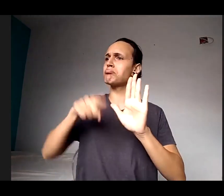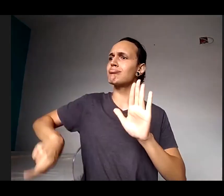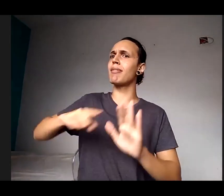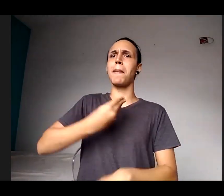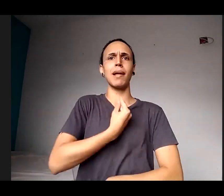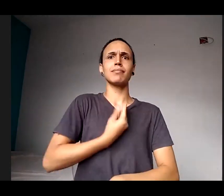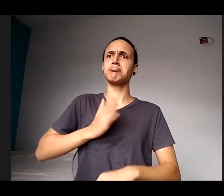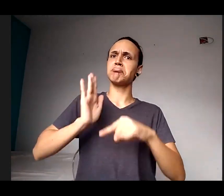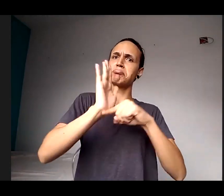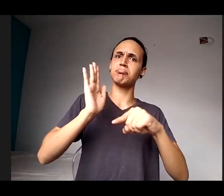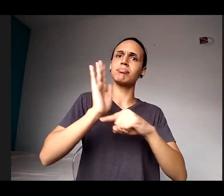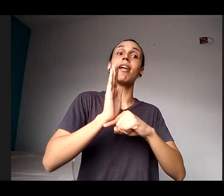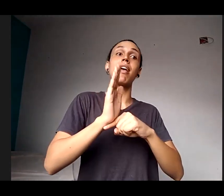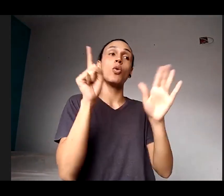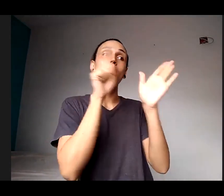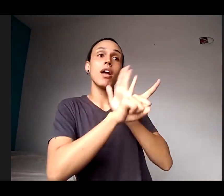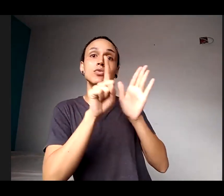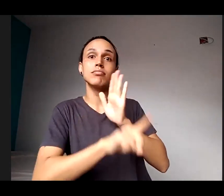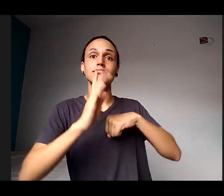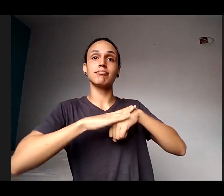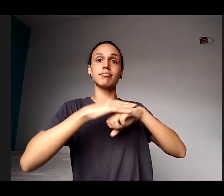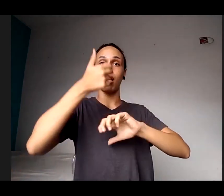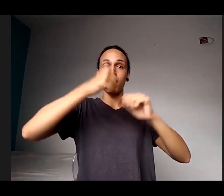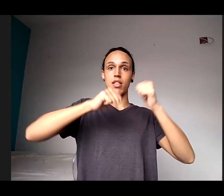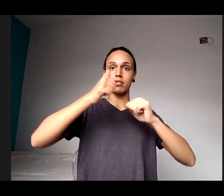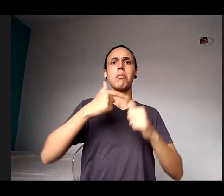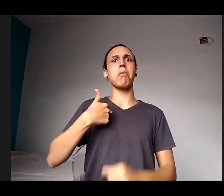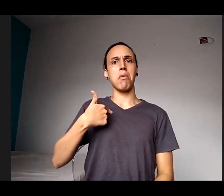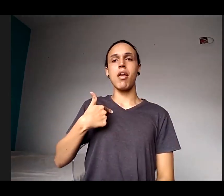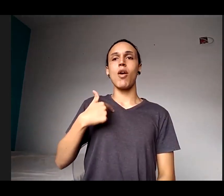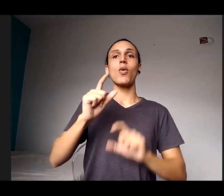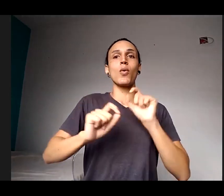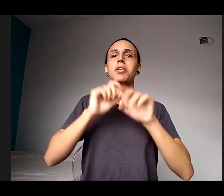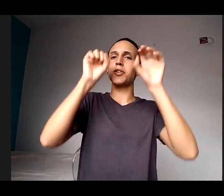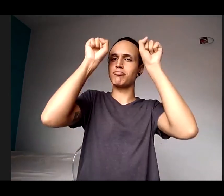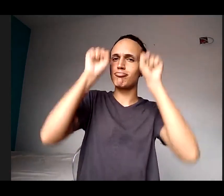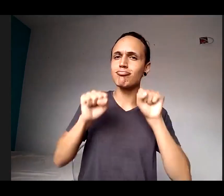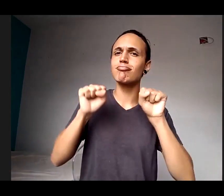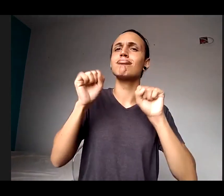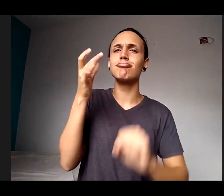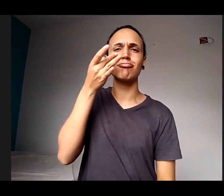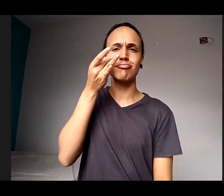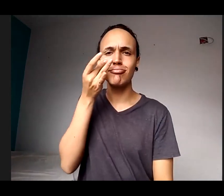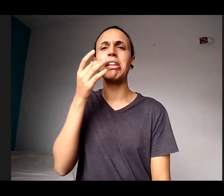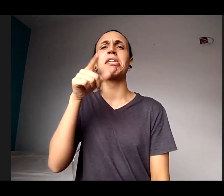presente e sou testemunha da importância dessa, da gente estar trabalhando isso de forma colaborativa,